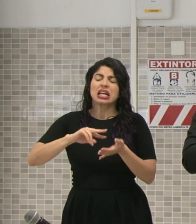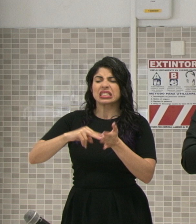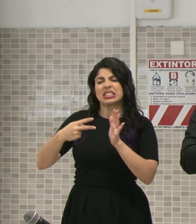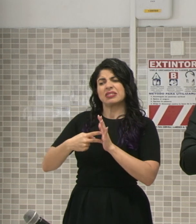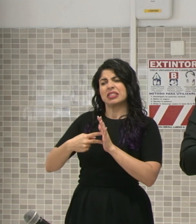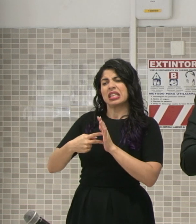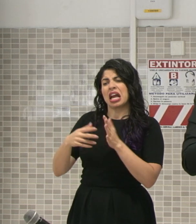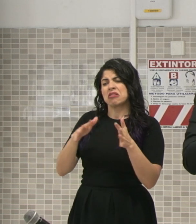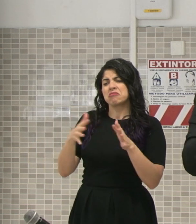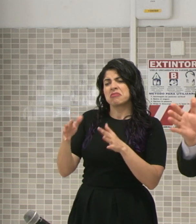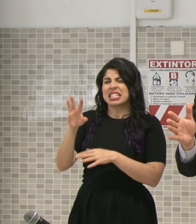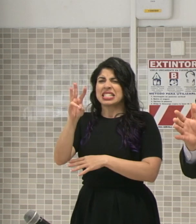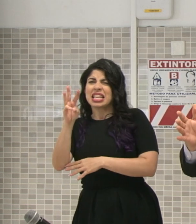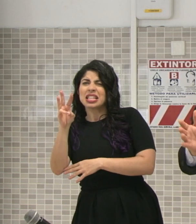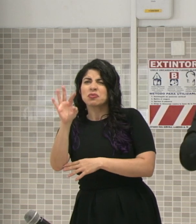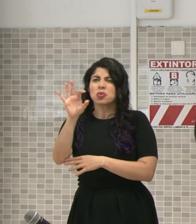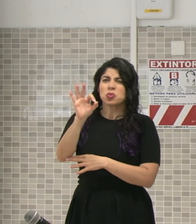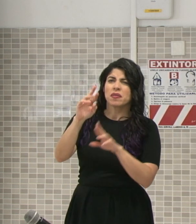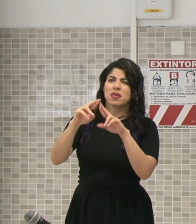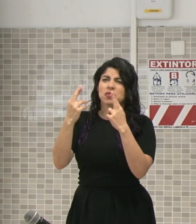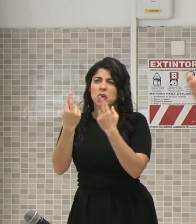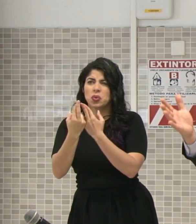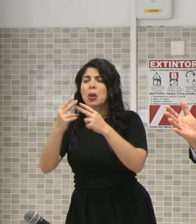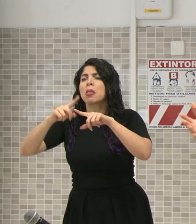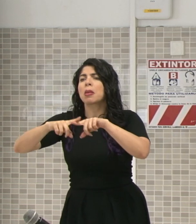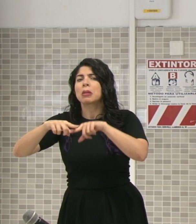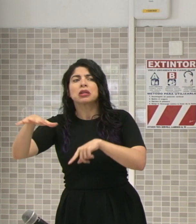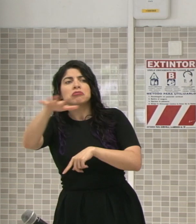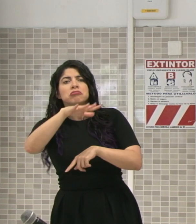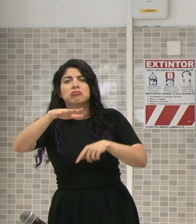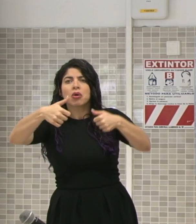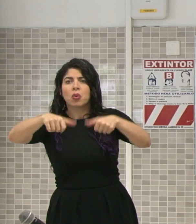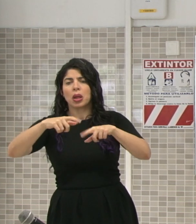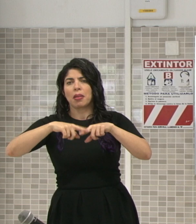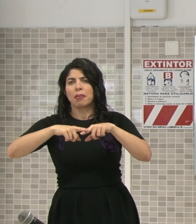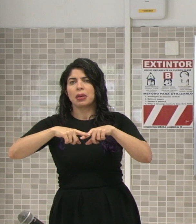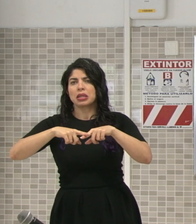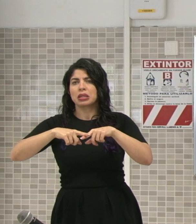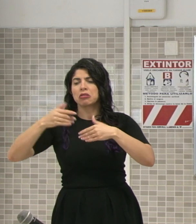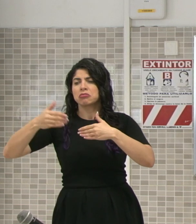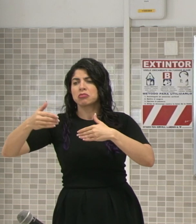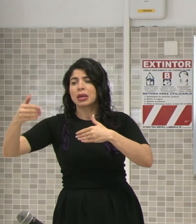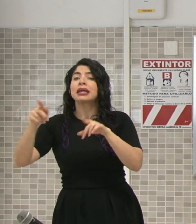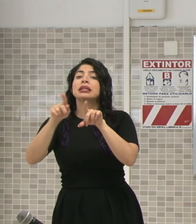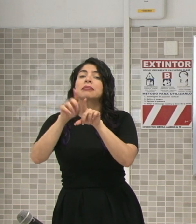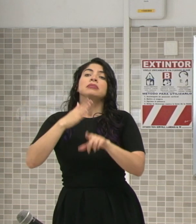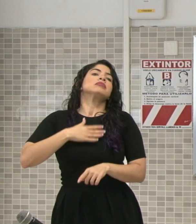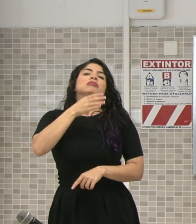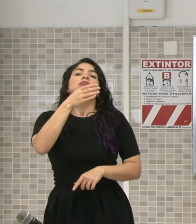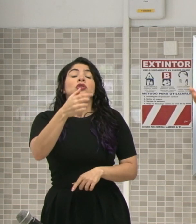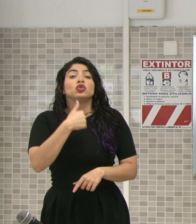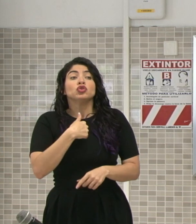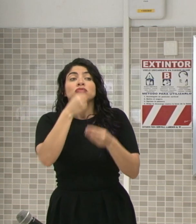entre seis y nueve sesiones, depende de lo que el Pleno acuerde. También yo sugiero, y lo digo